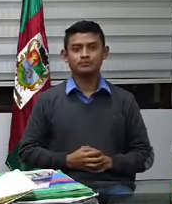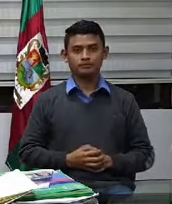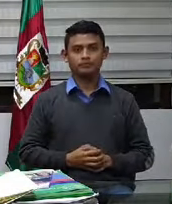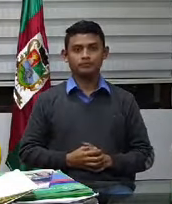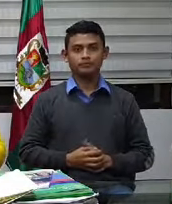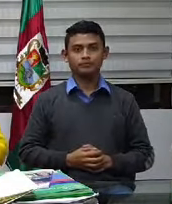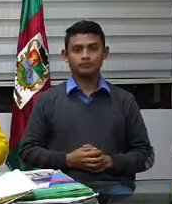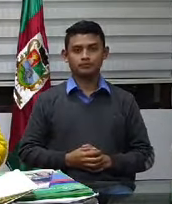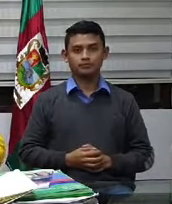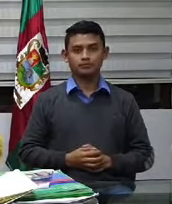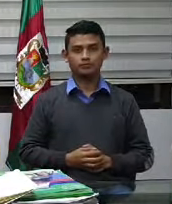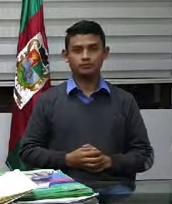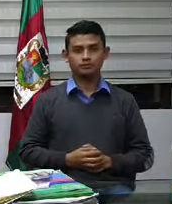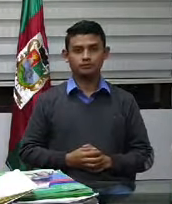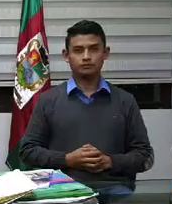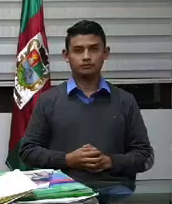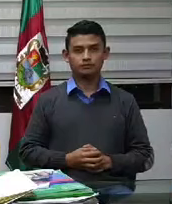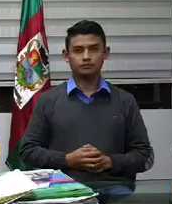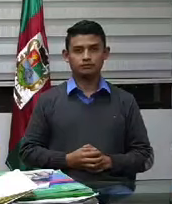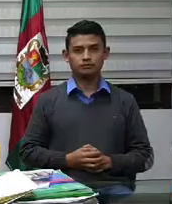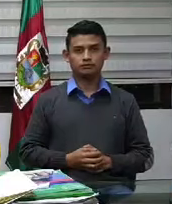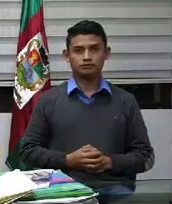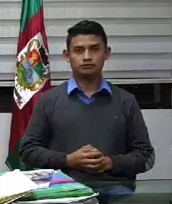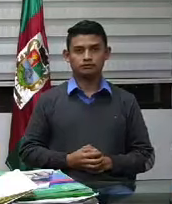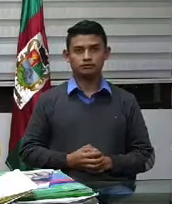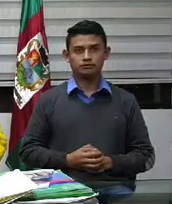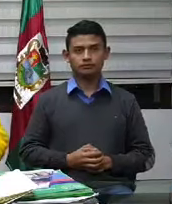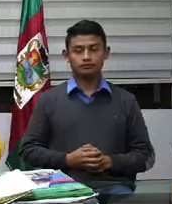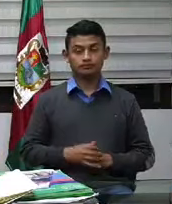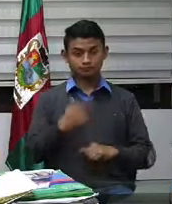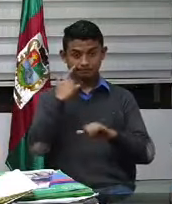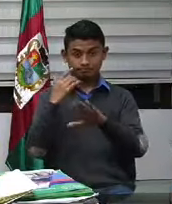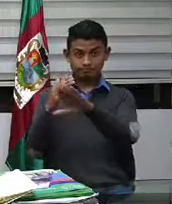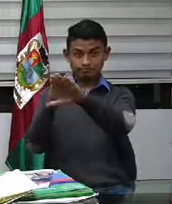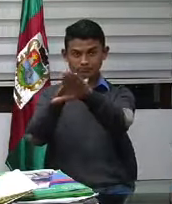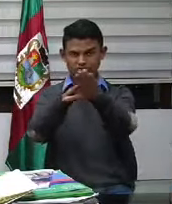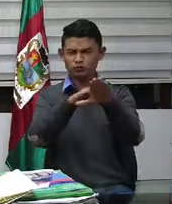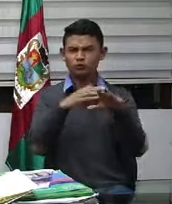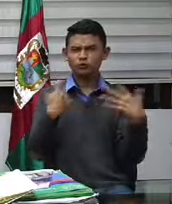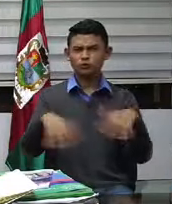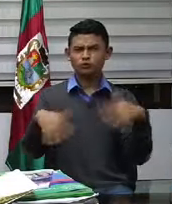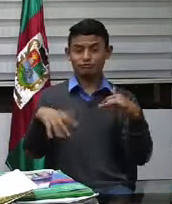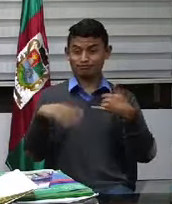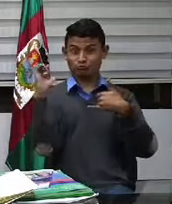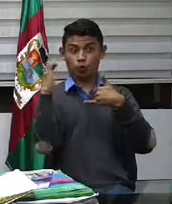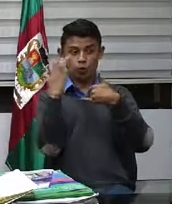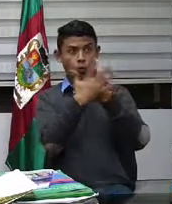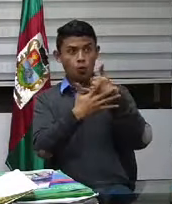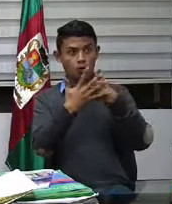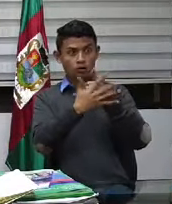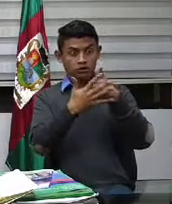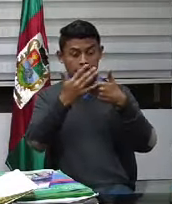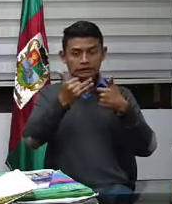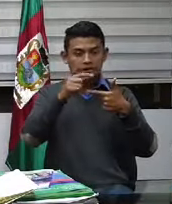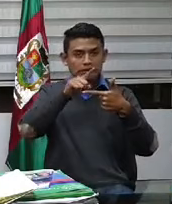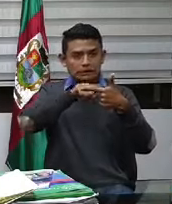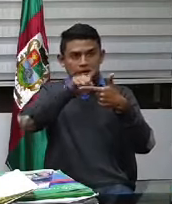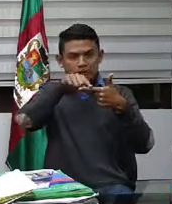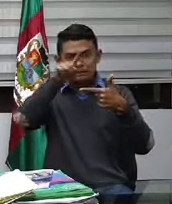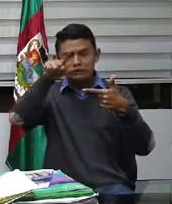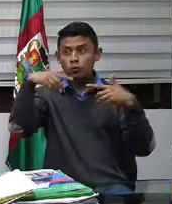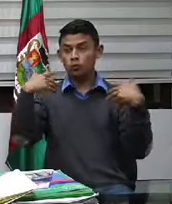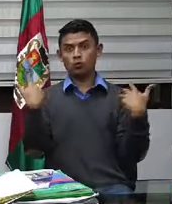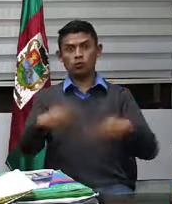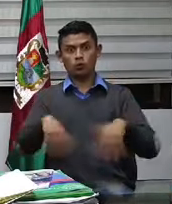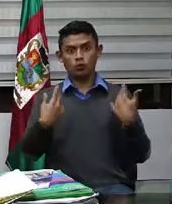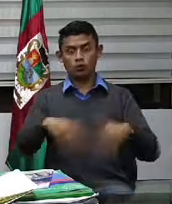Decirles que siguen aumentando el número de casos en el país y en el mundo. Hoy, aunque en